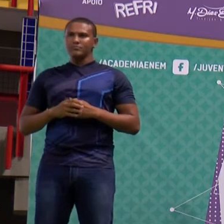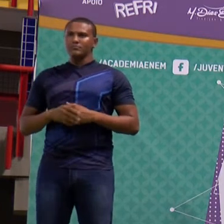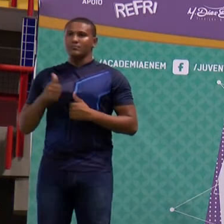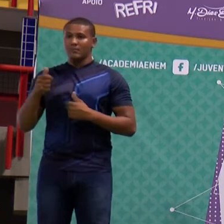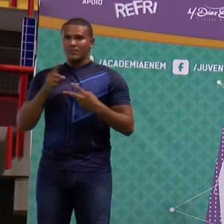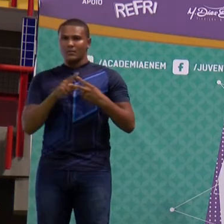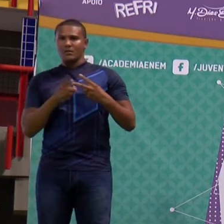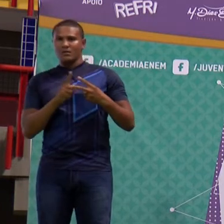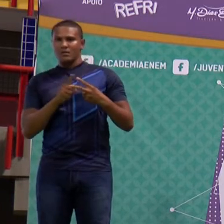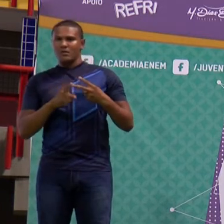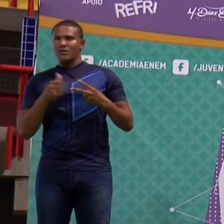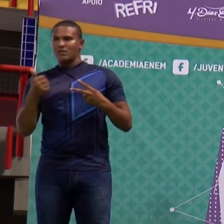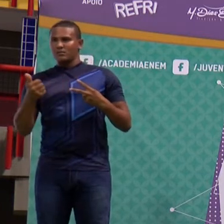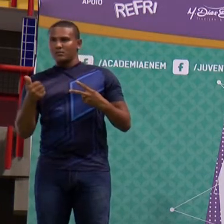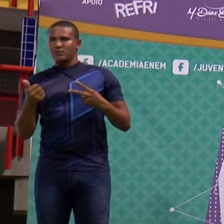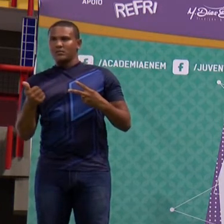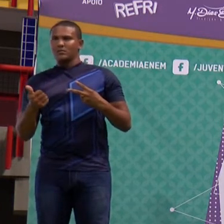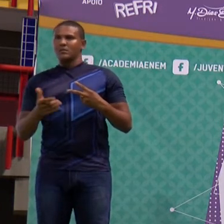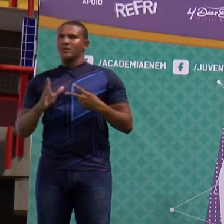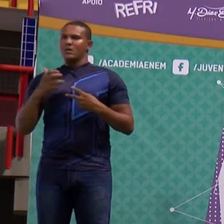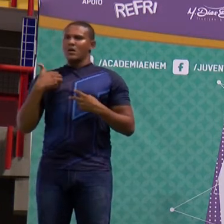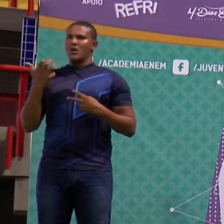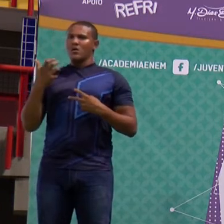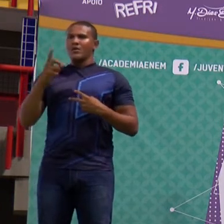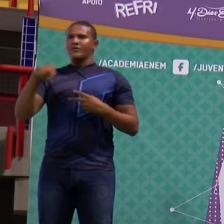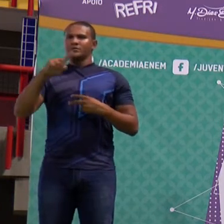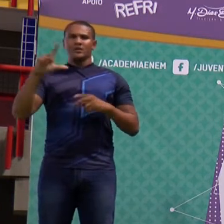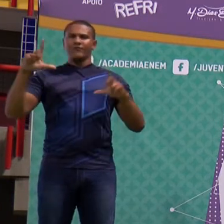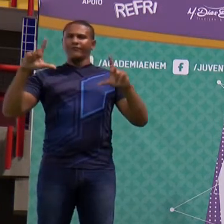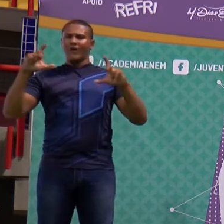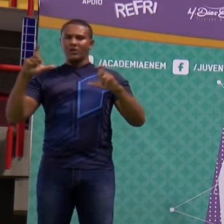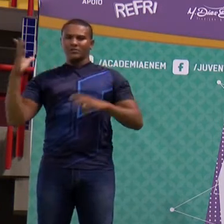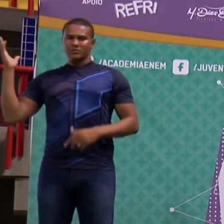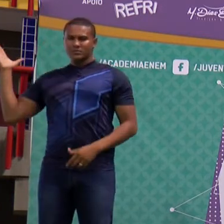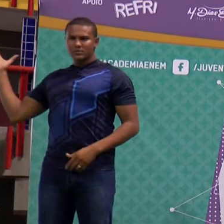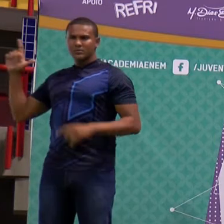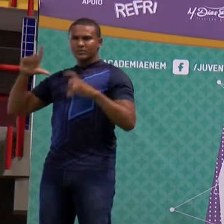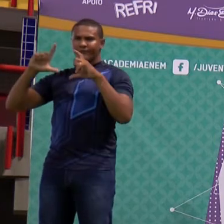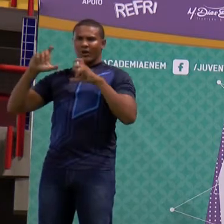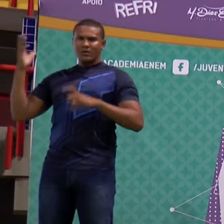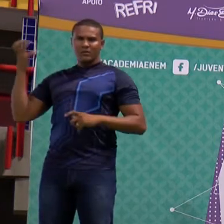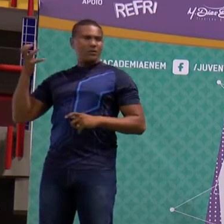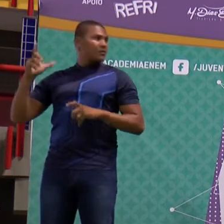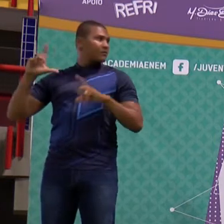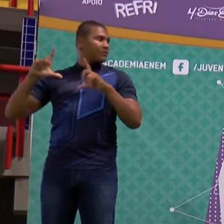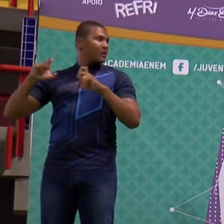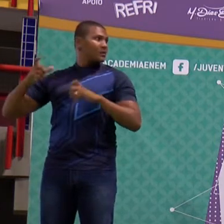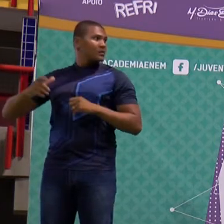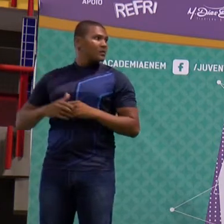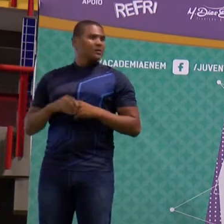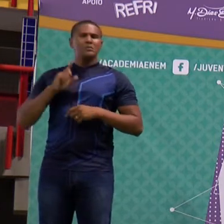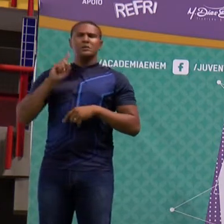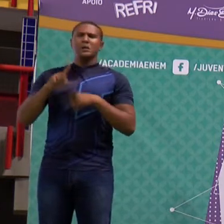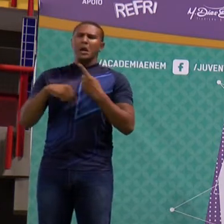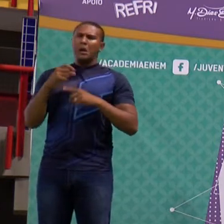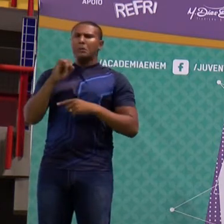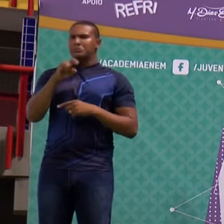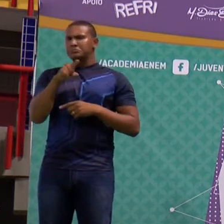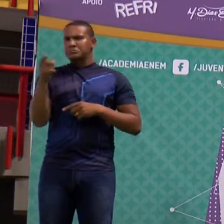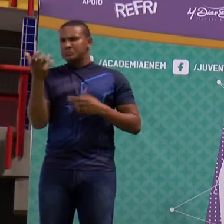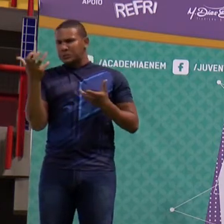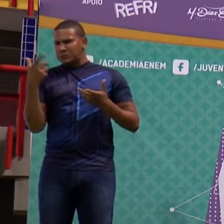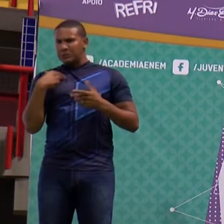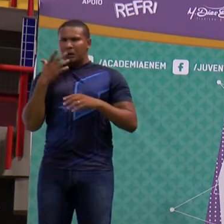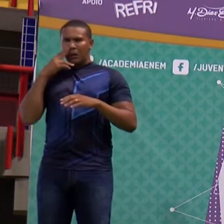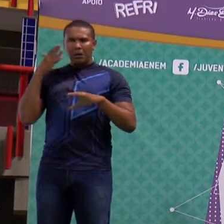questões aqui. Aí, turma, eu queria que vocês batessem foto dessa imagem aqui, certo? E depois, quem puder acessar,